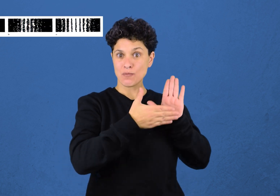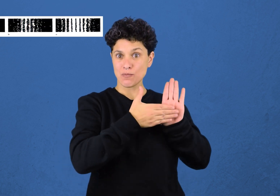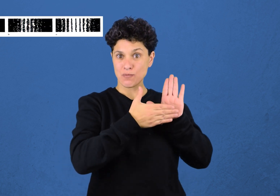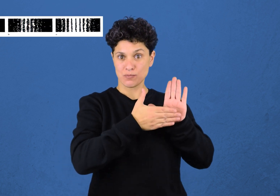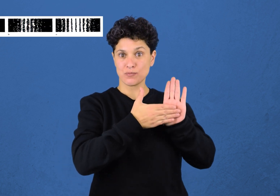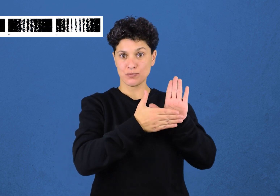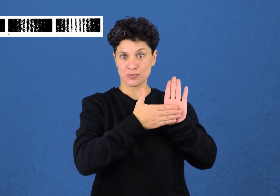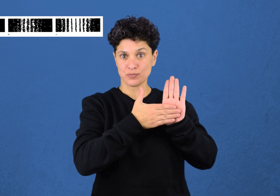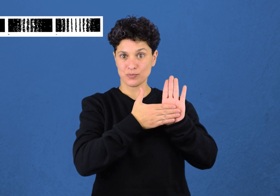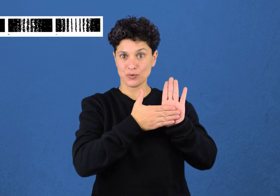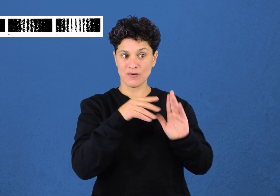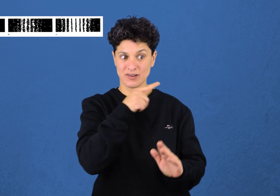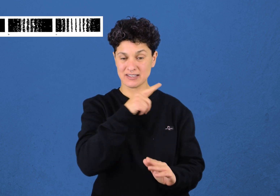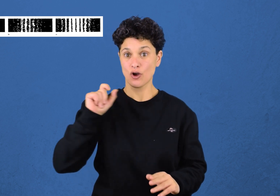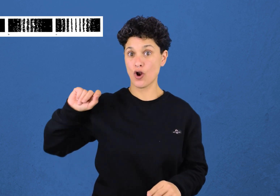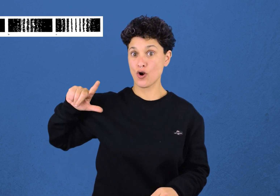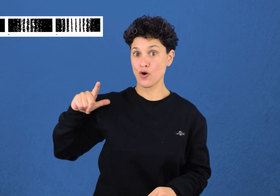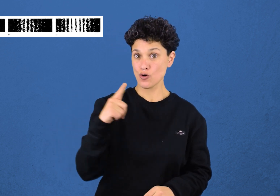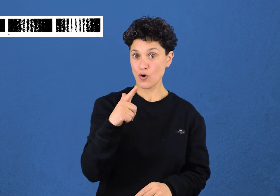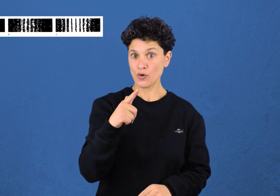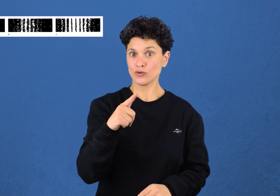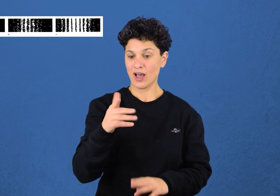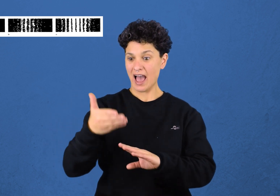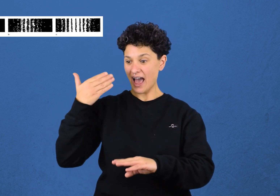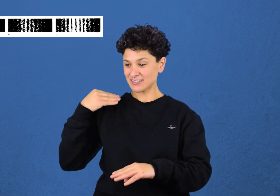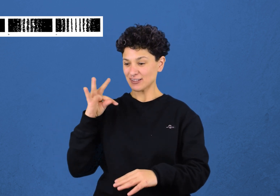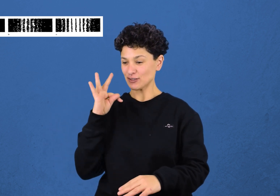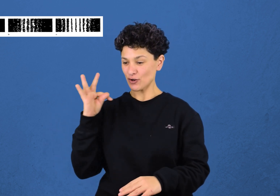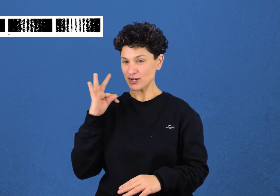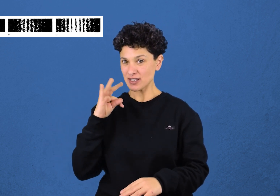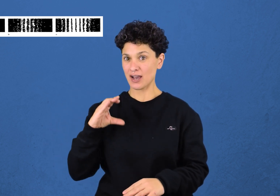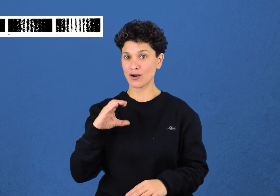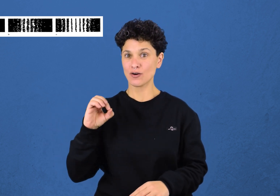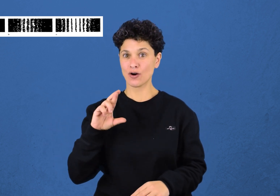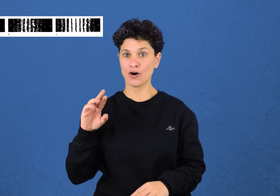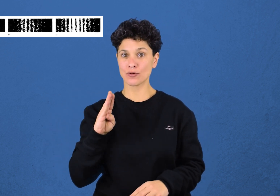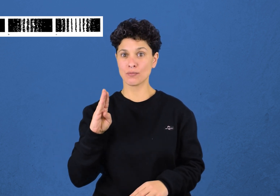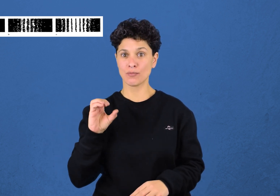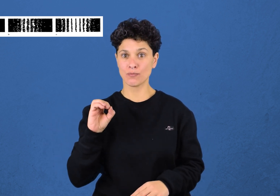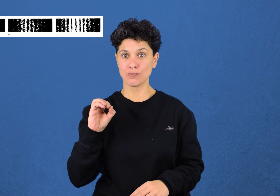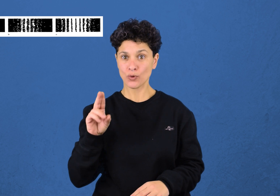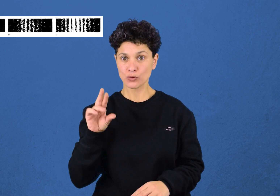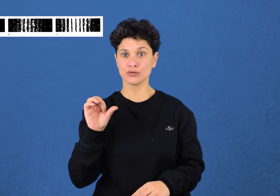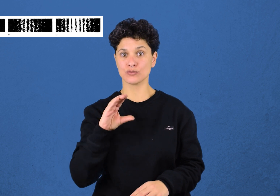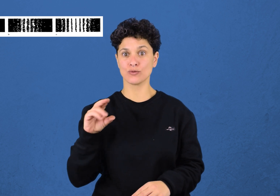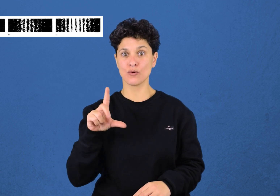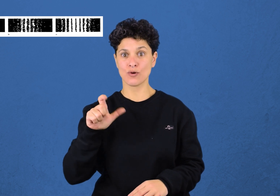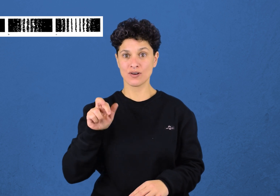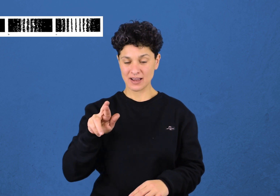Entonces se afirma que la luz, tal como lo mencionaba la teoría corpuscular, estaba formada por